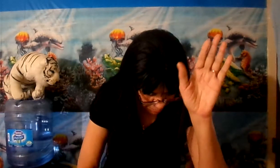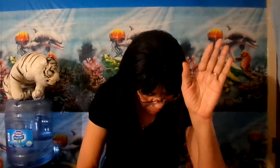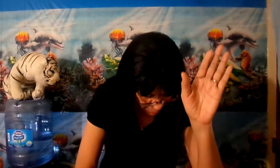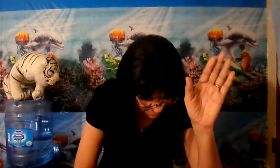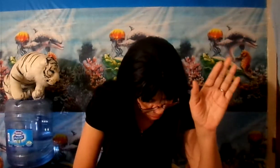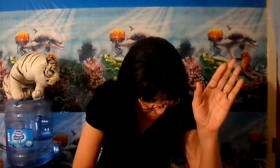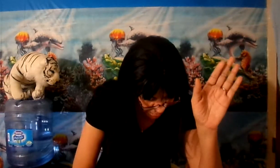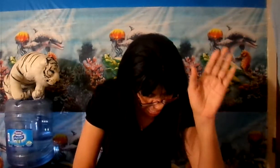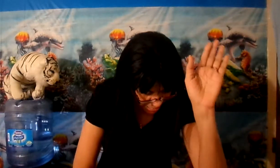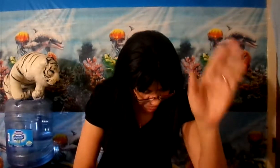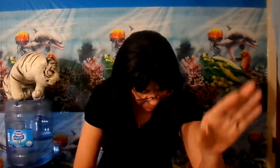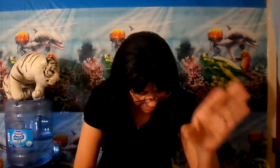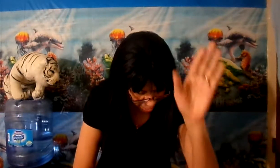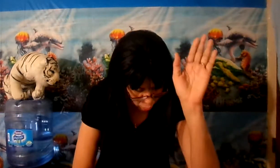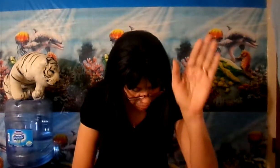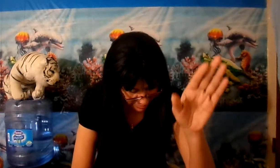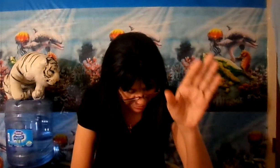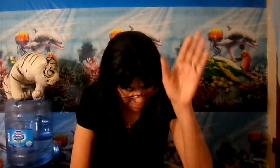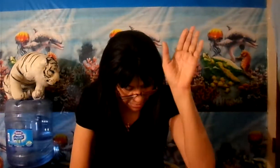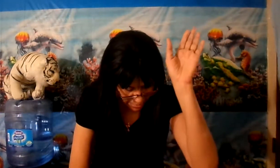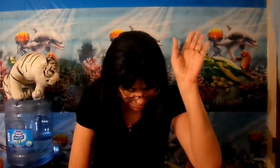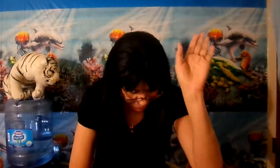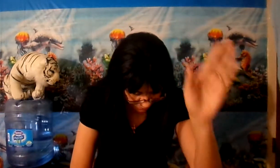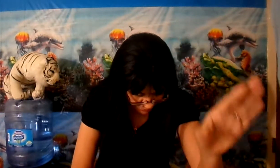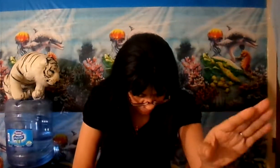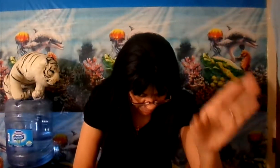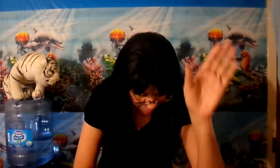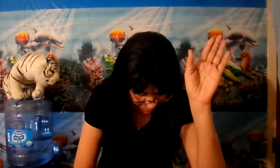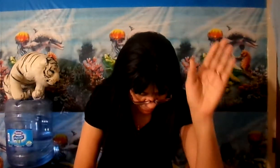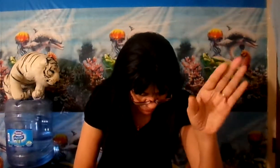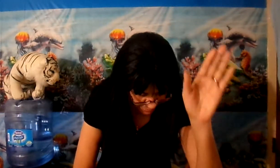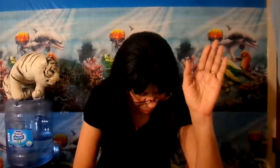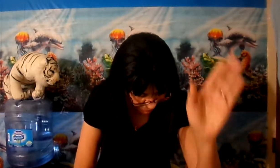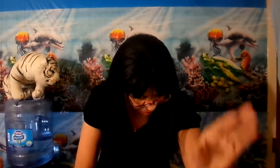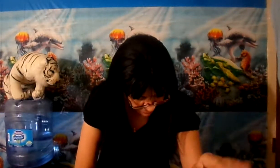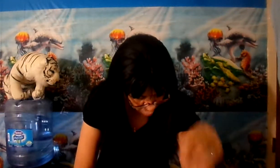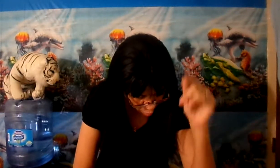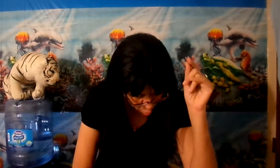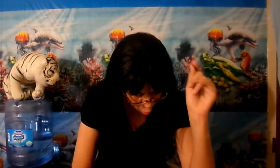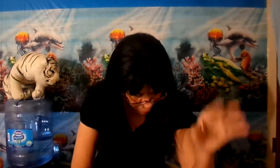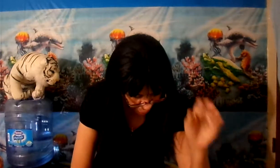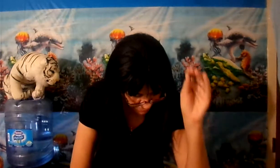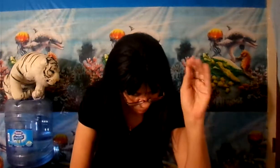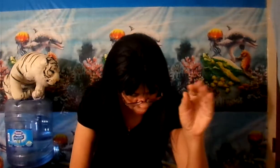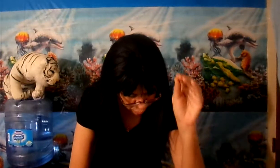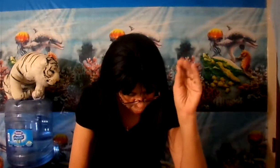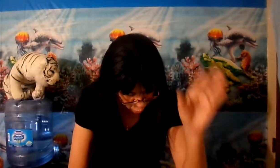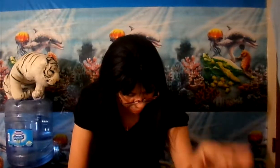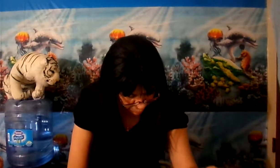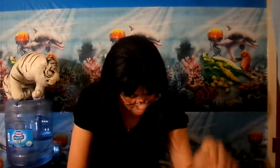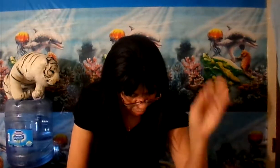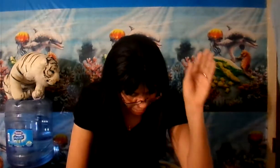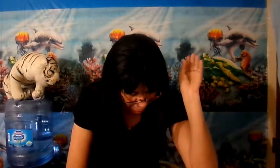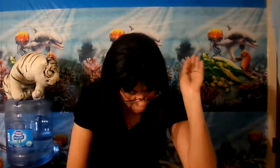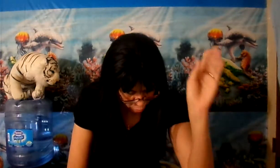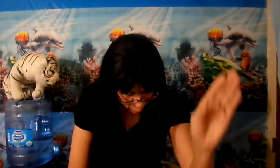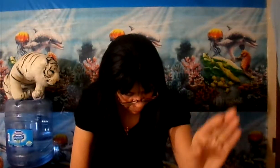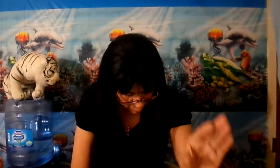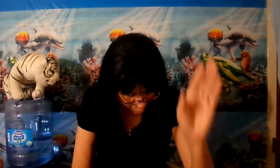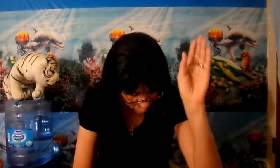se refiere a una vida carnal, plagada de banquetes, hojas, hielos mundanos. Y lo temporal, la